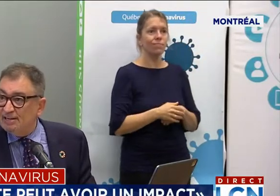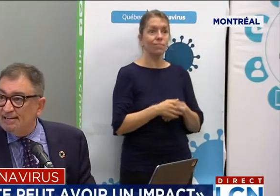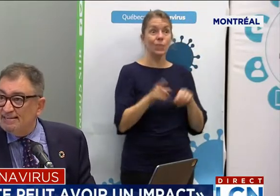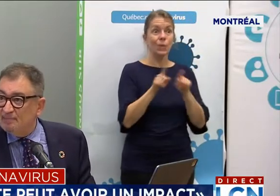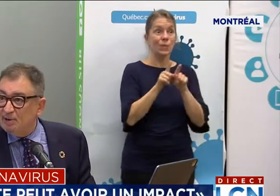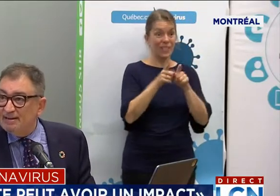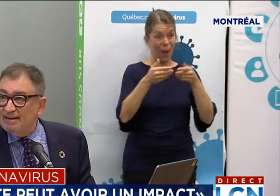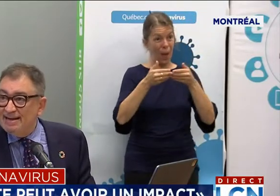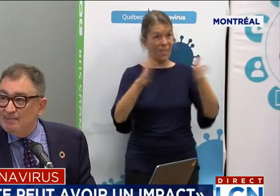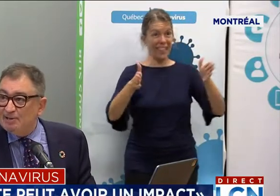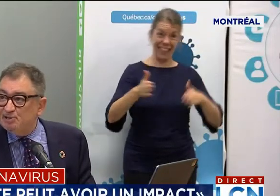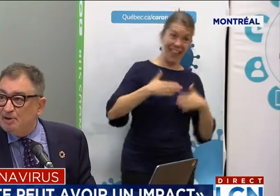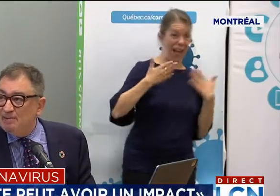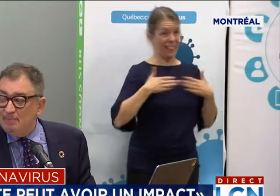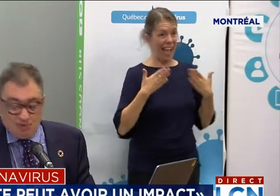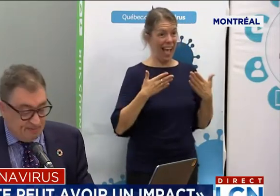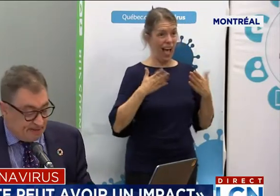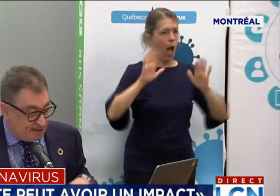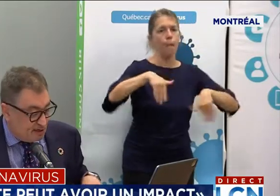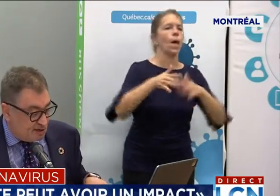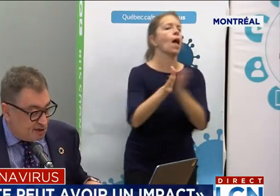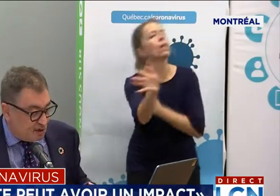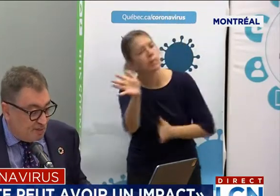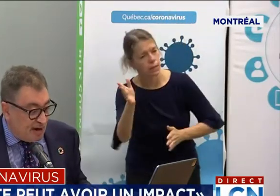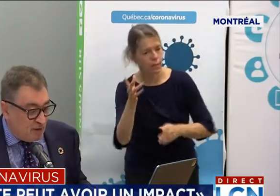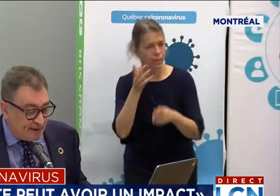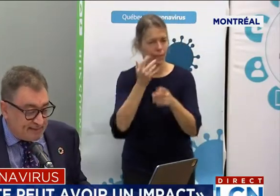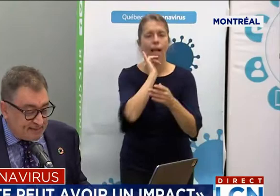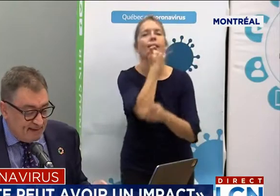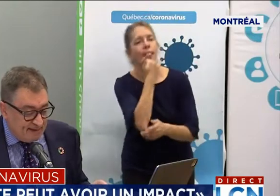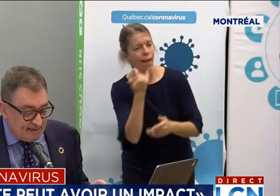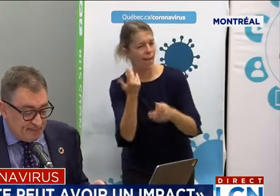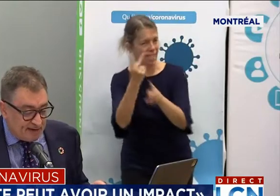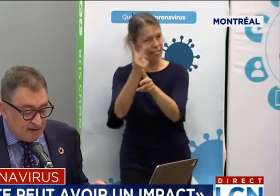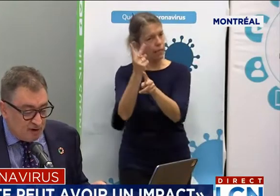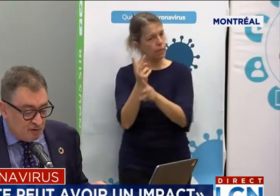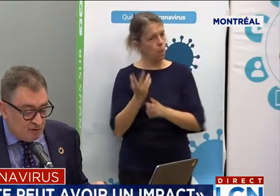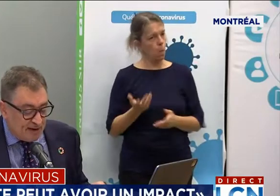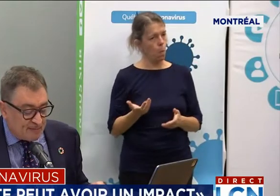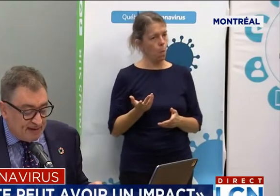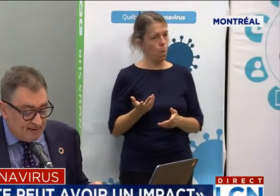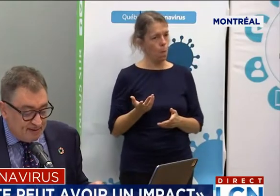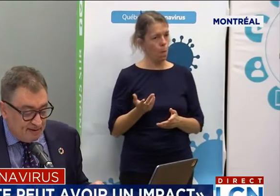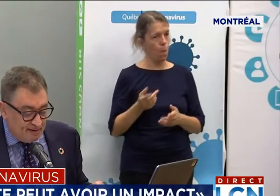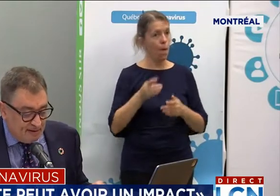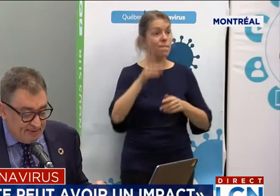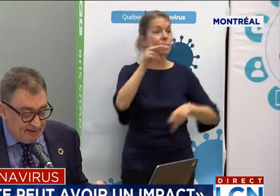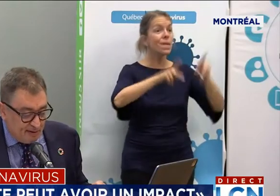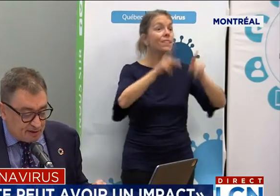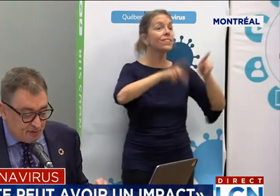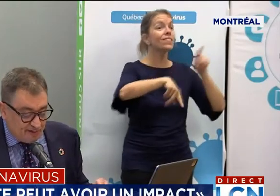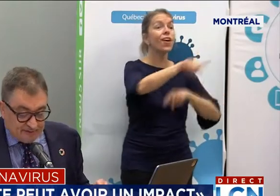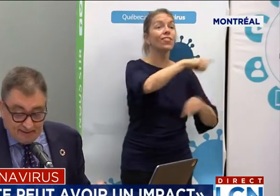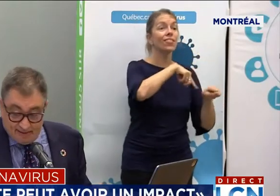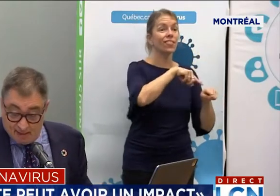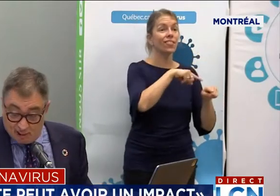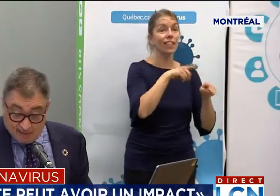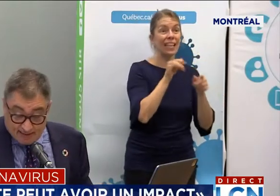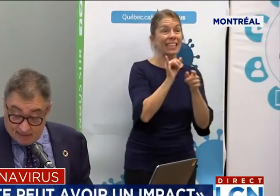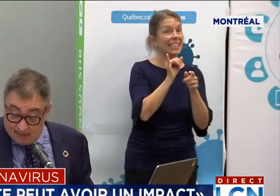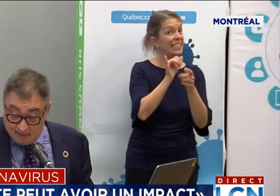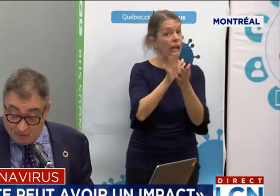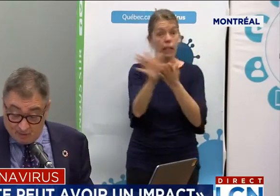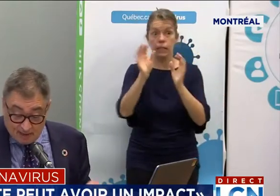ça très, très important, particulièrement pour les personnes qui ne sont pas à haut risque. C'est important qu'on apprenne de l'épidémiologie qu'on a faite.